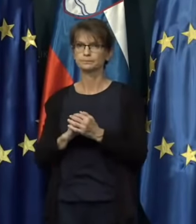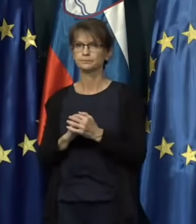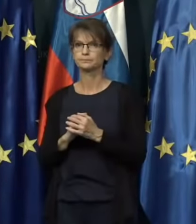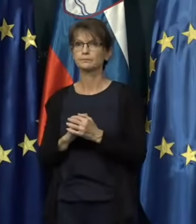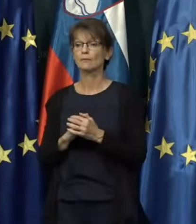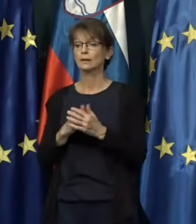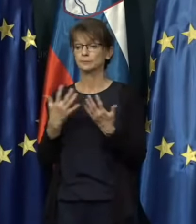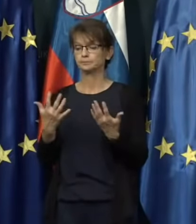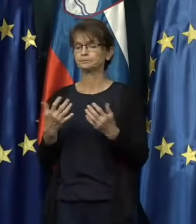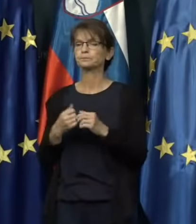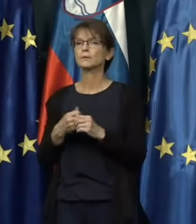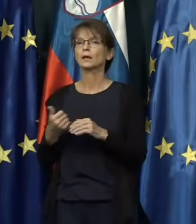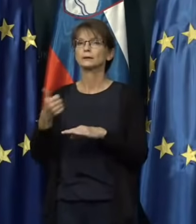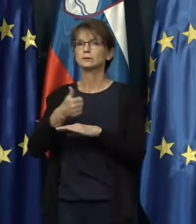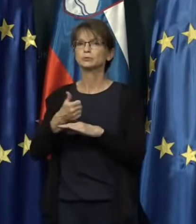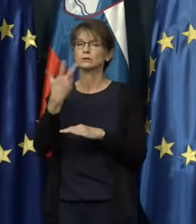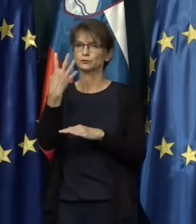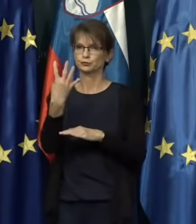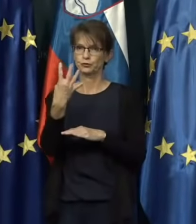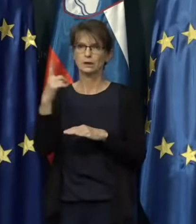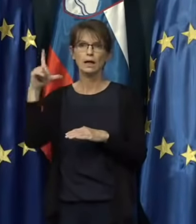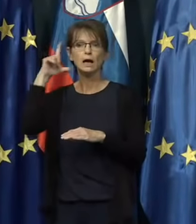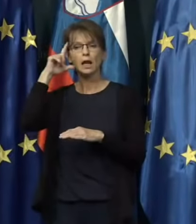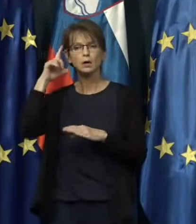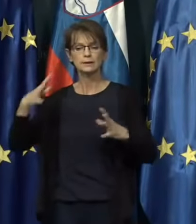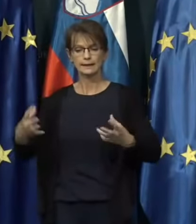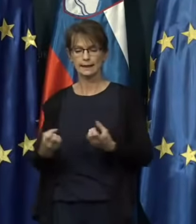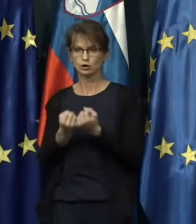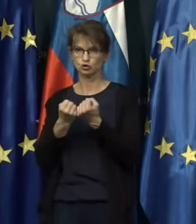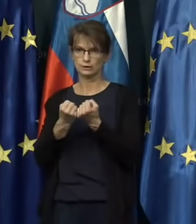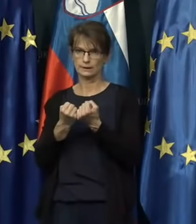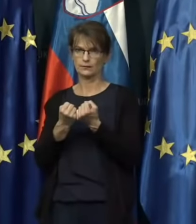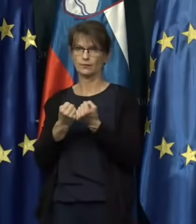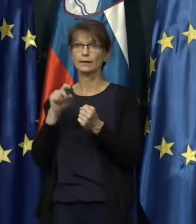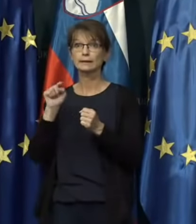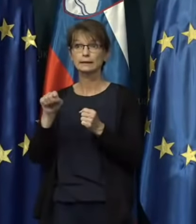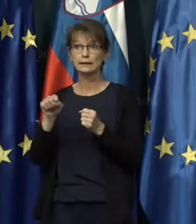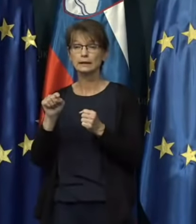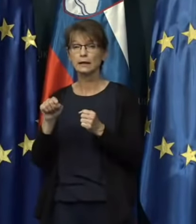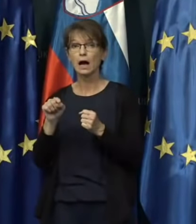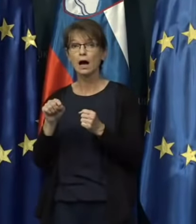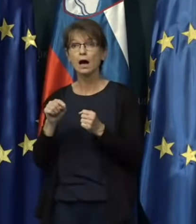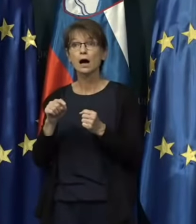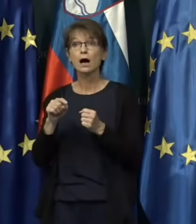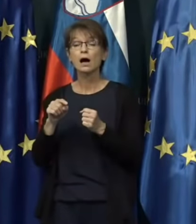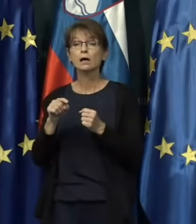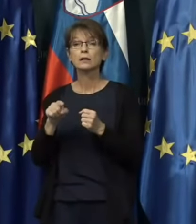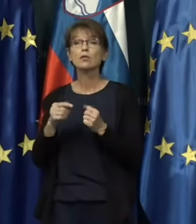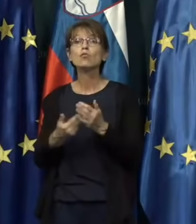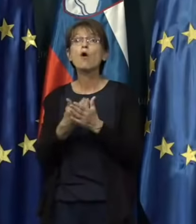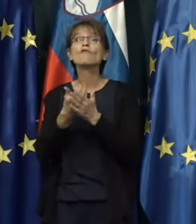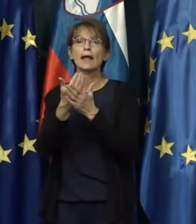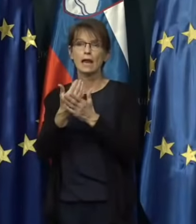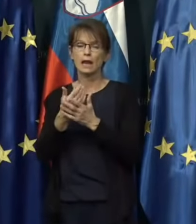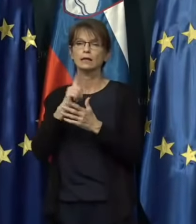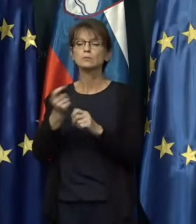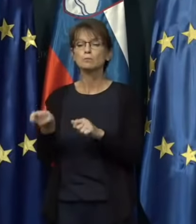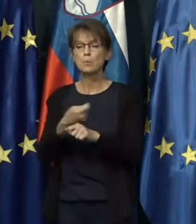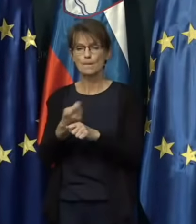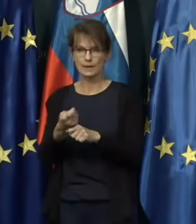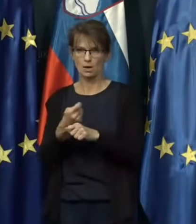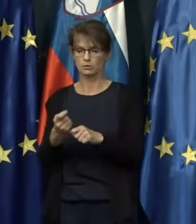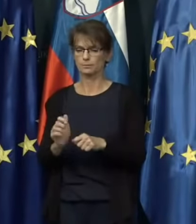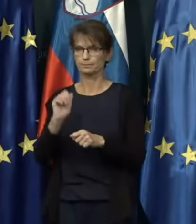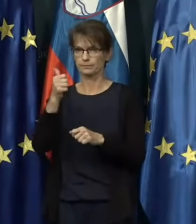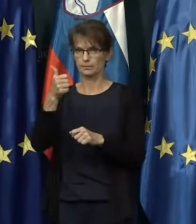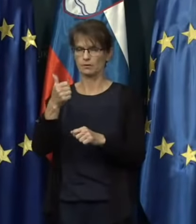Najizpostavim štiri glavne rešitve te novele in teh popravkov. In